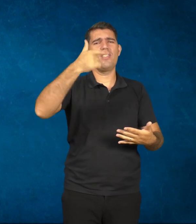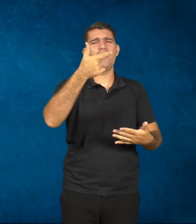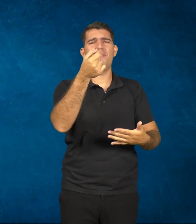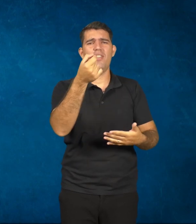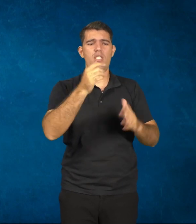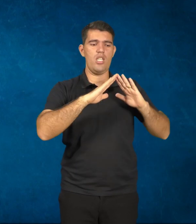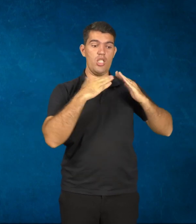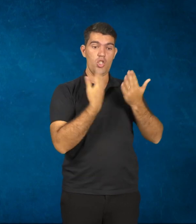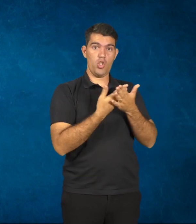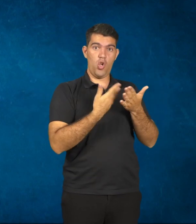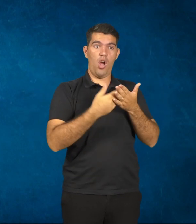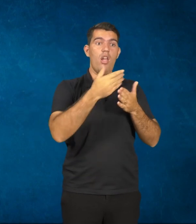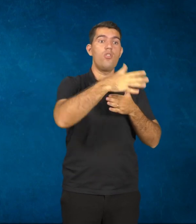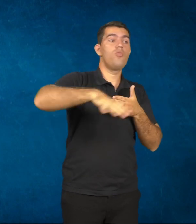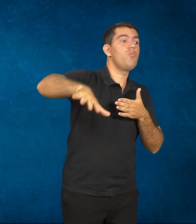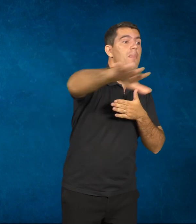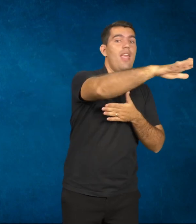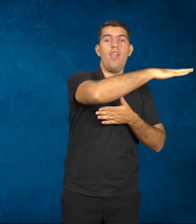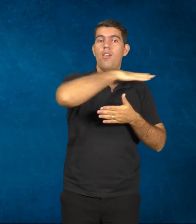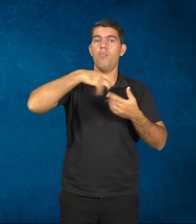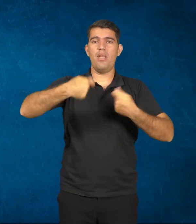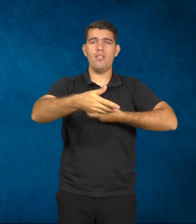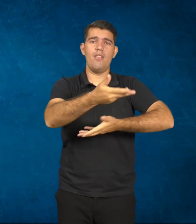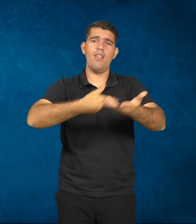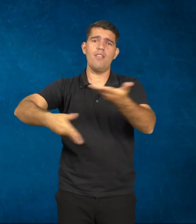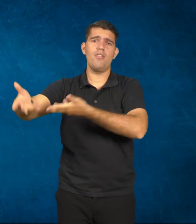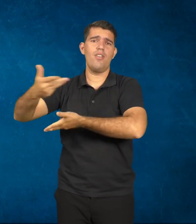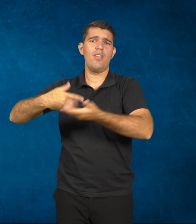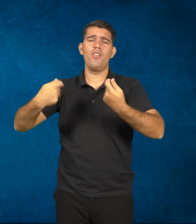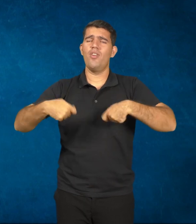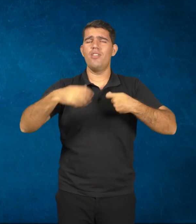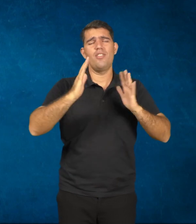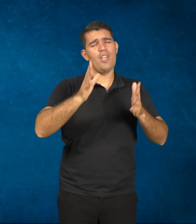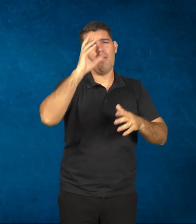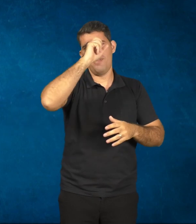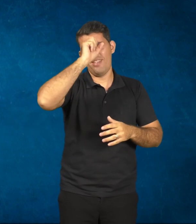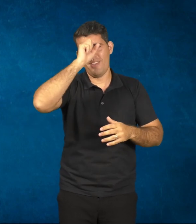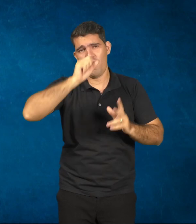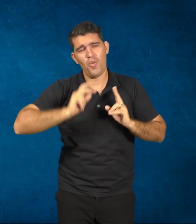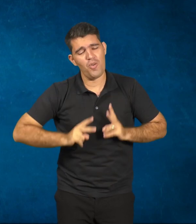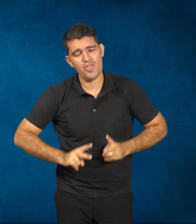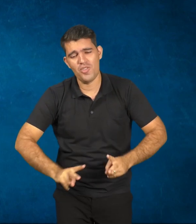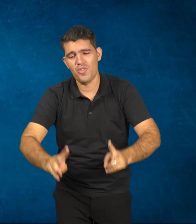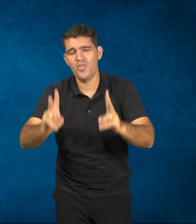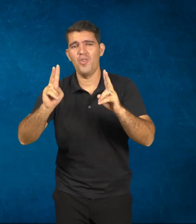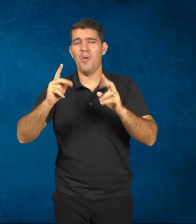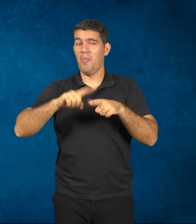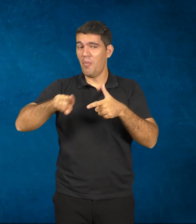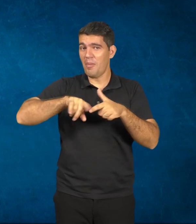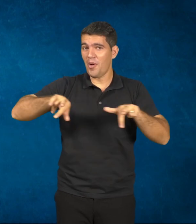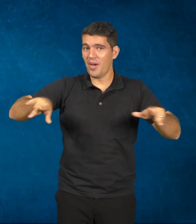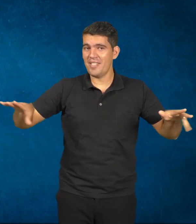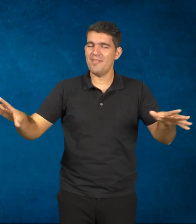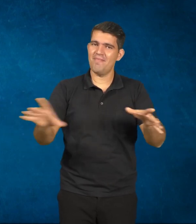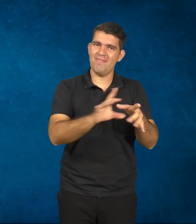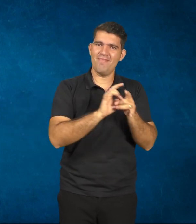Então, a gente continua aprendendo com essa história e qualificando e vivendo os dilemas do nosso tempo. Quero aproveitar para dar o site